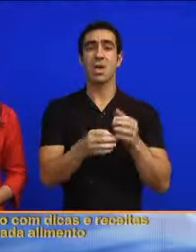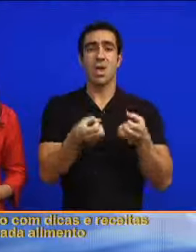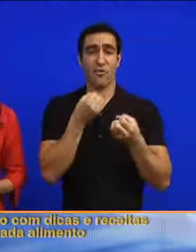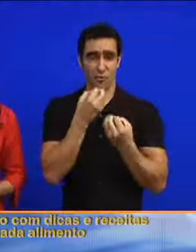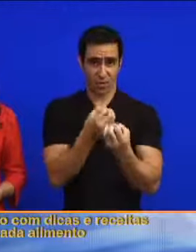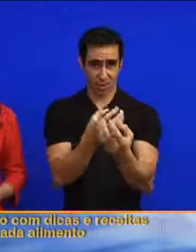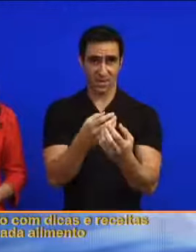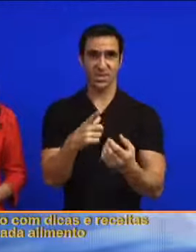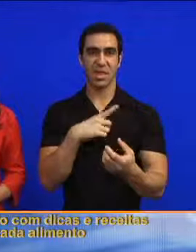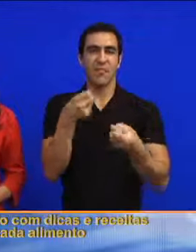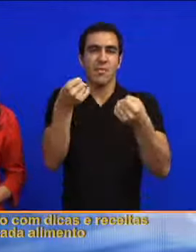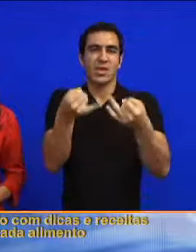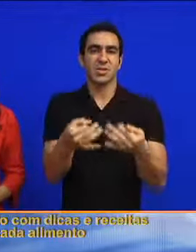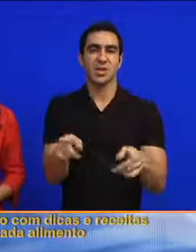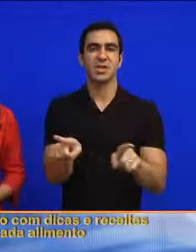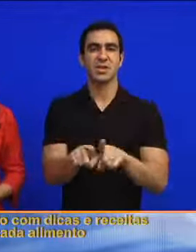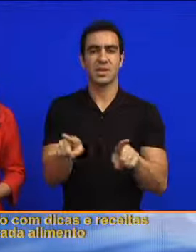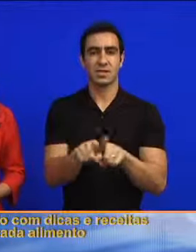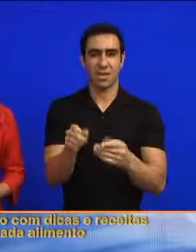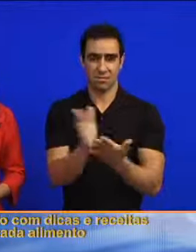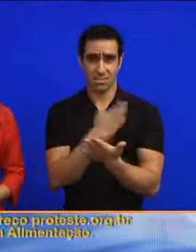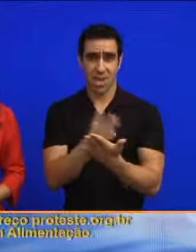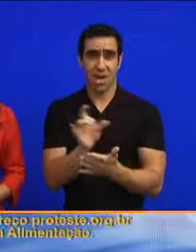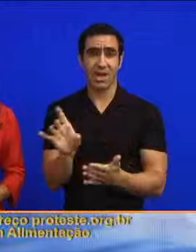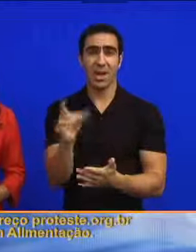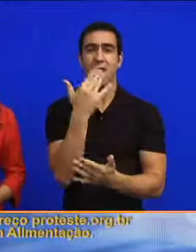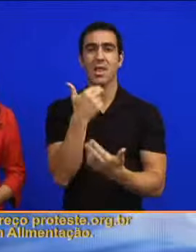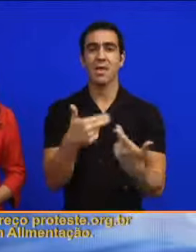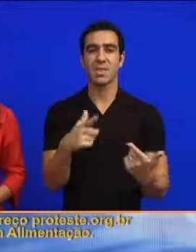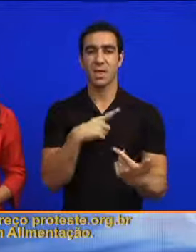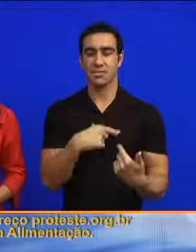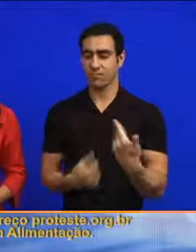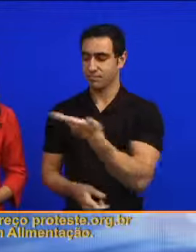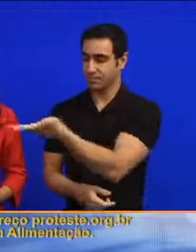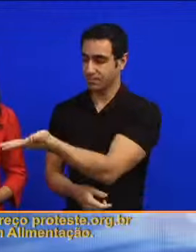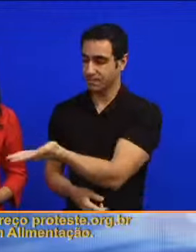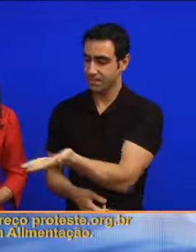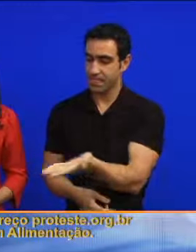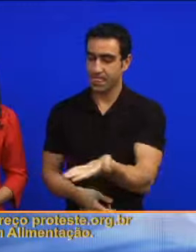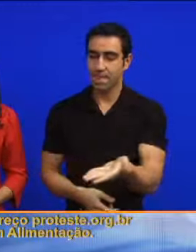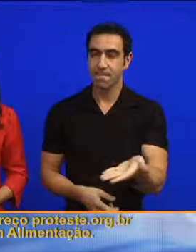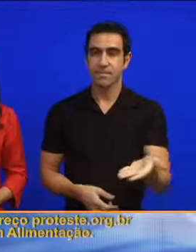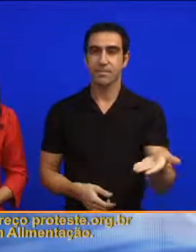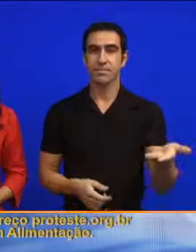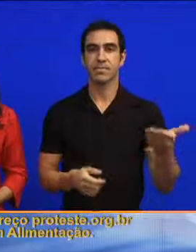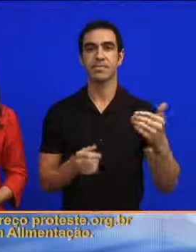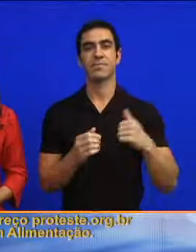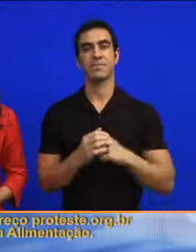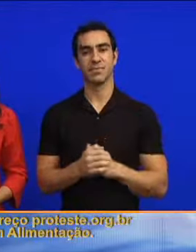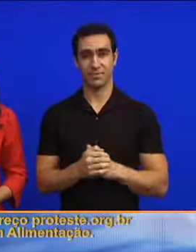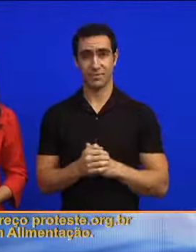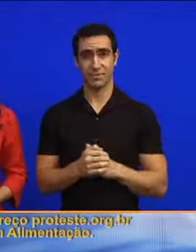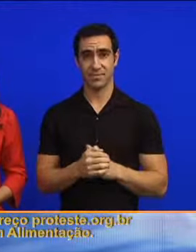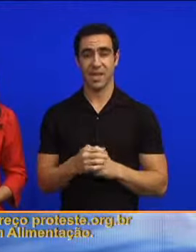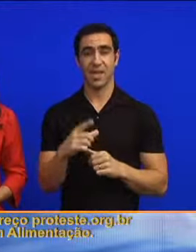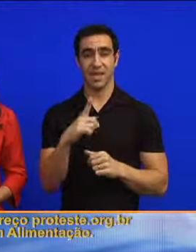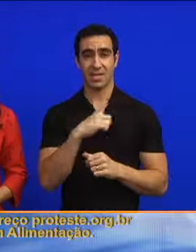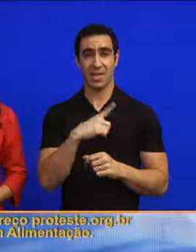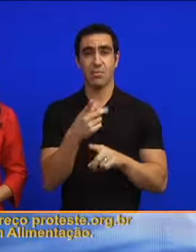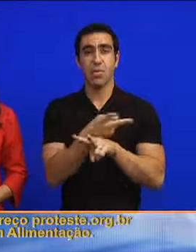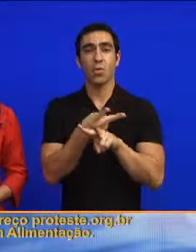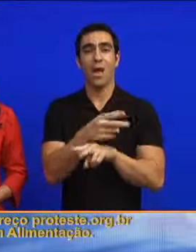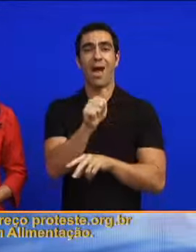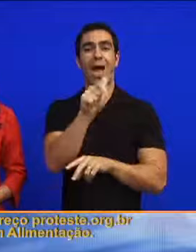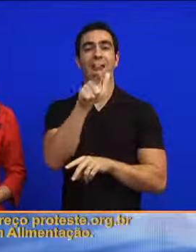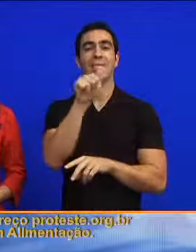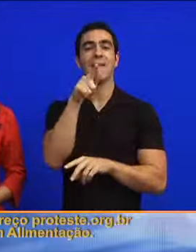completo com dicas e receitas para cada alimento está no endereço proteste.org.br,